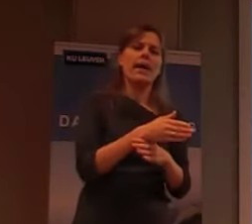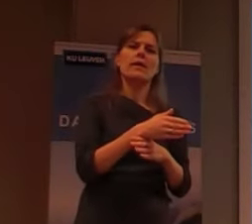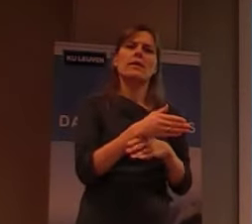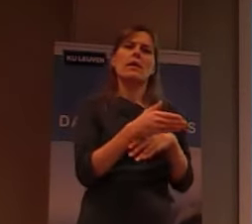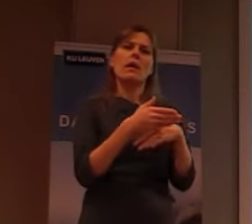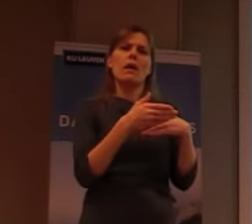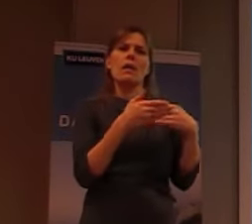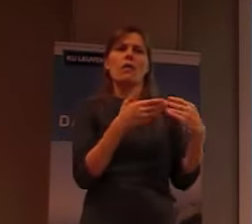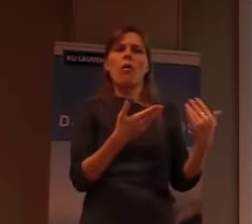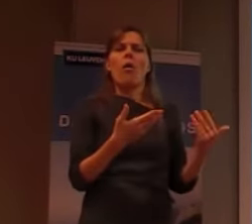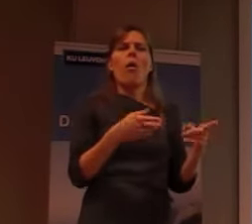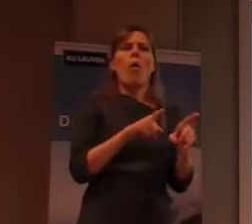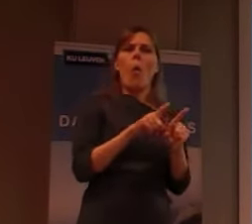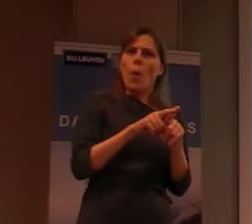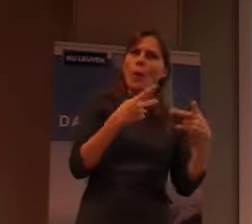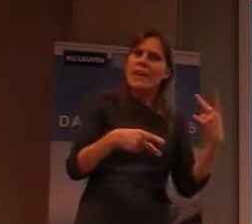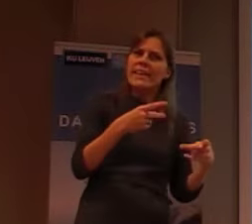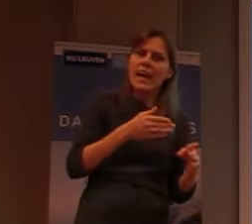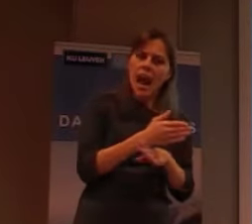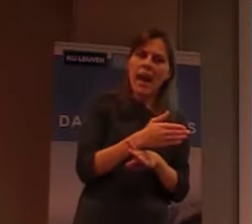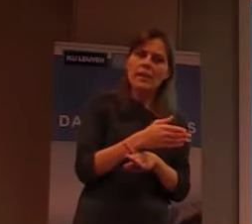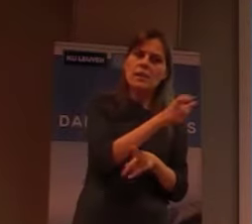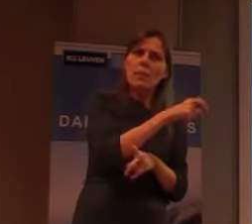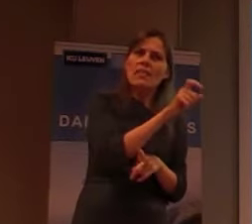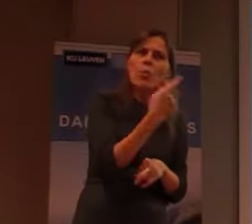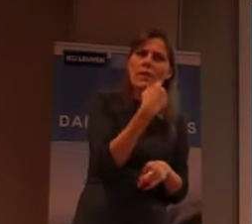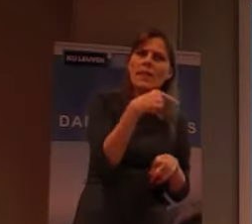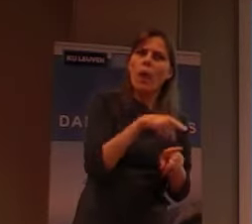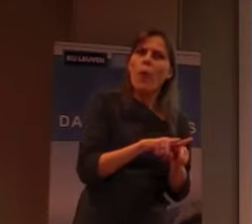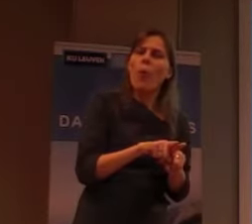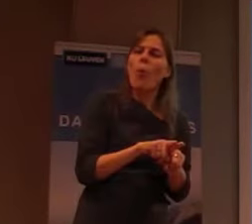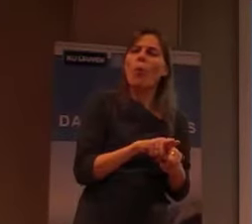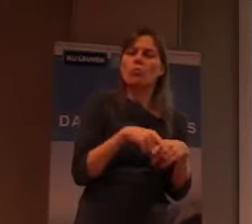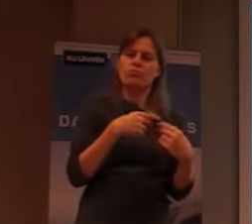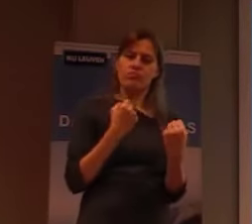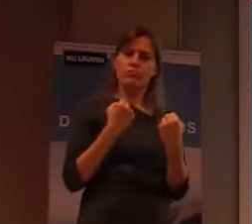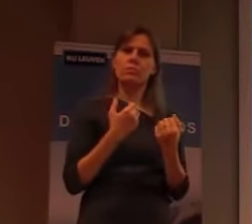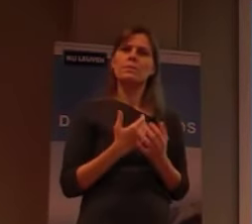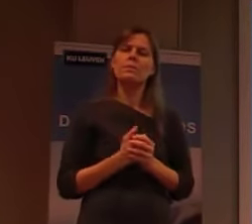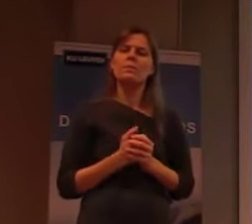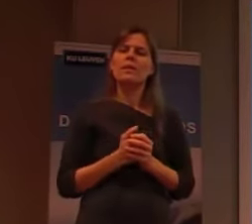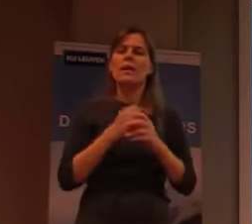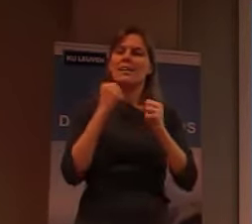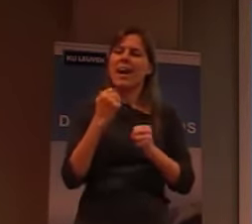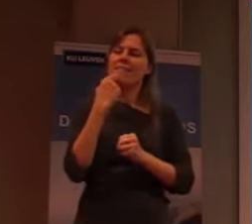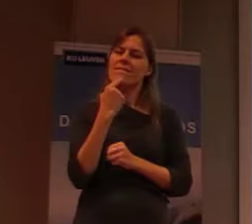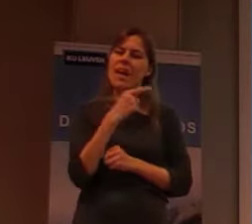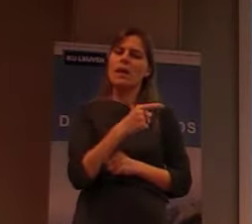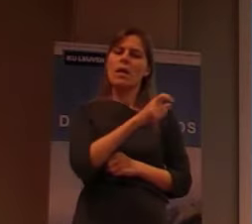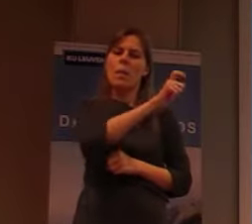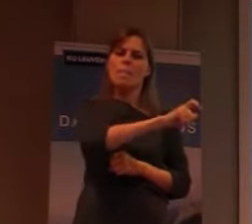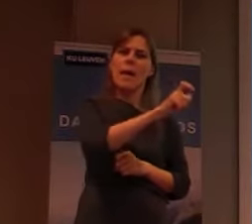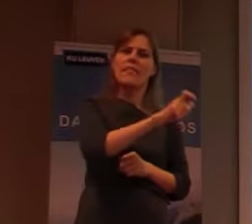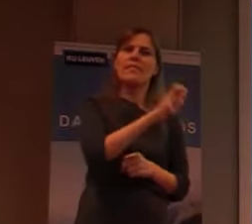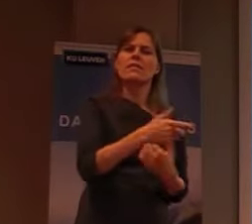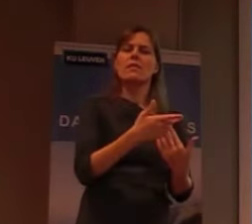zeggen, waar het op stond, ook gewoon politieke rechten. Dus, kunt eigenlijk, voor een stuk, u kunt zeggen, dat die mensen, die werden voor een